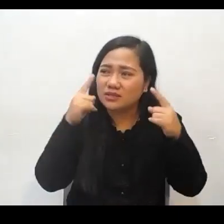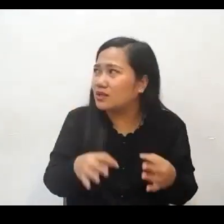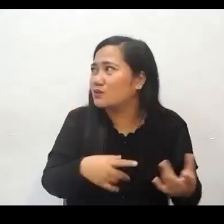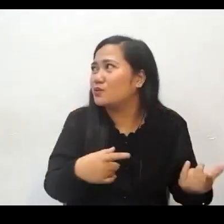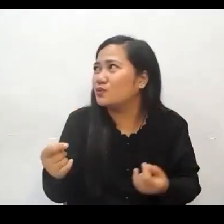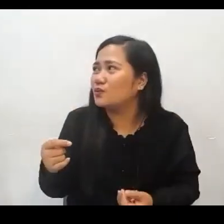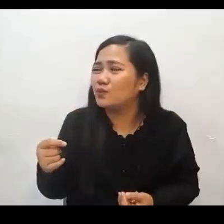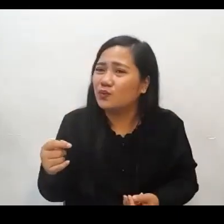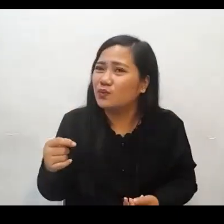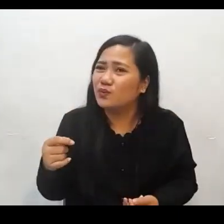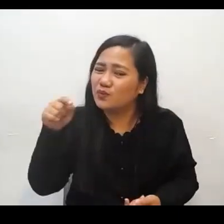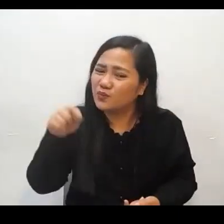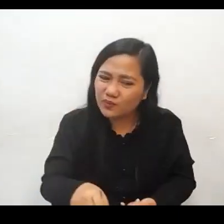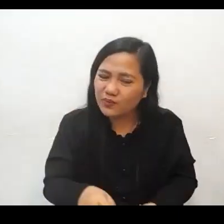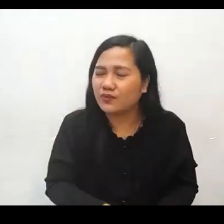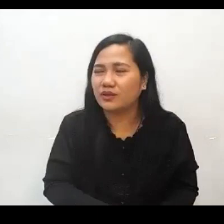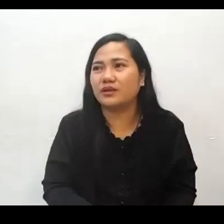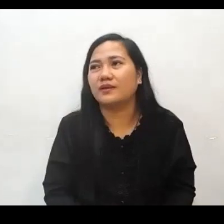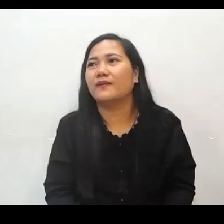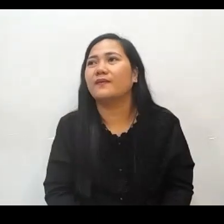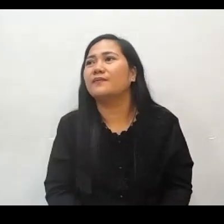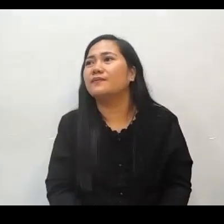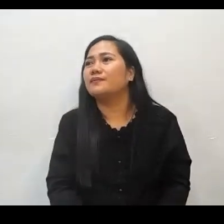kaya pastor ganito po yung napagpasyahan namin na gawin